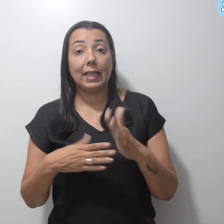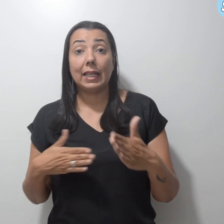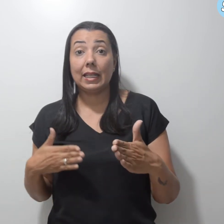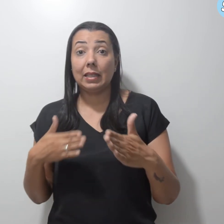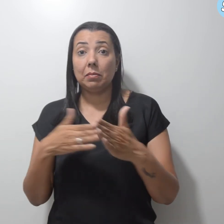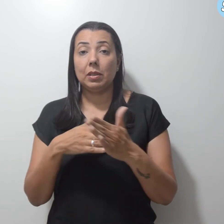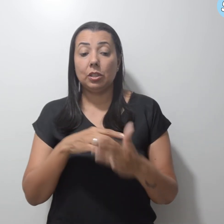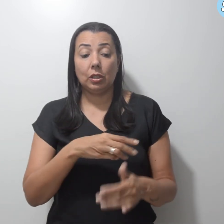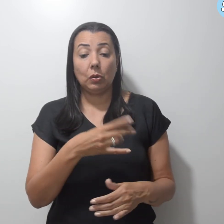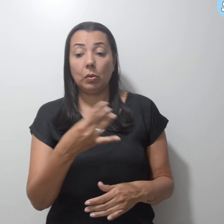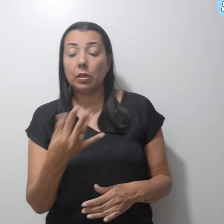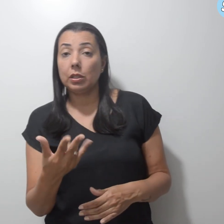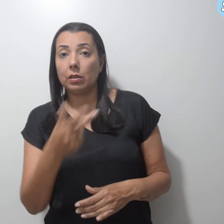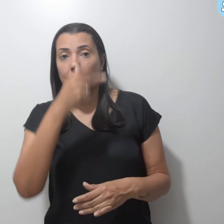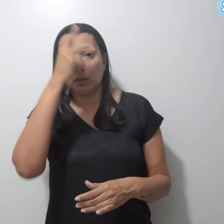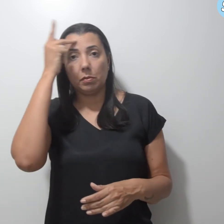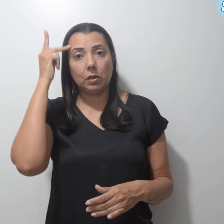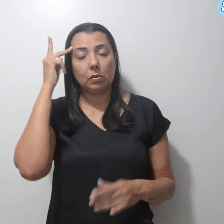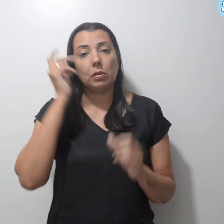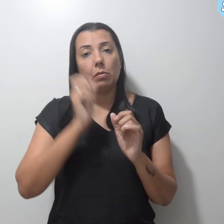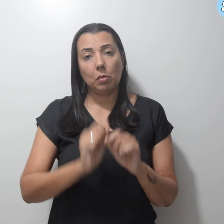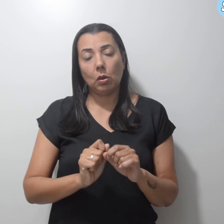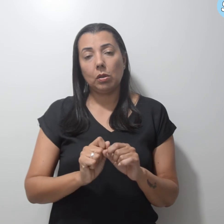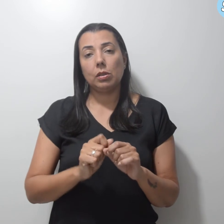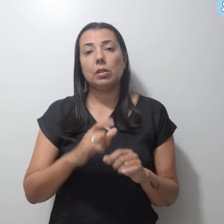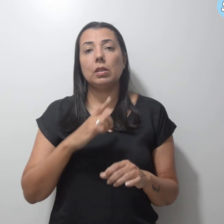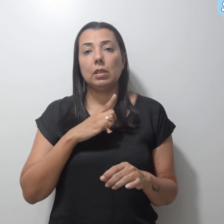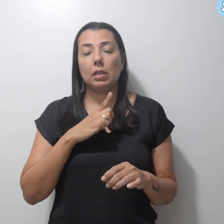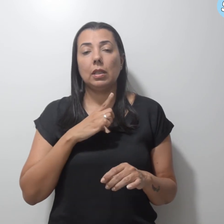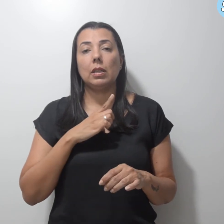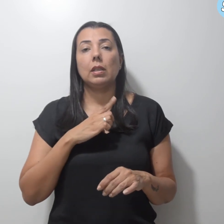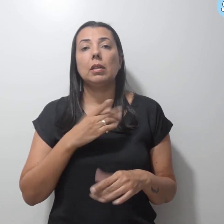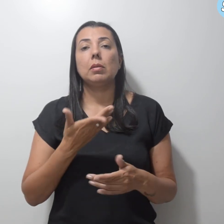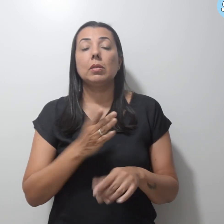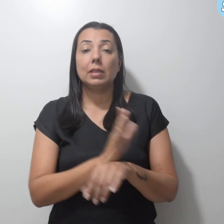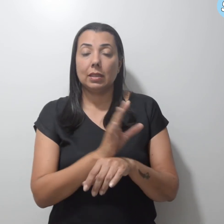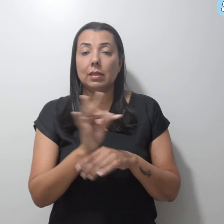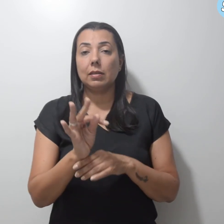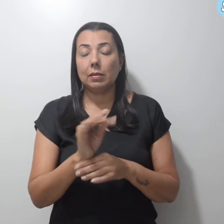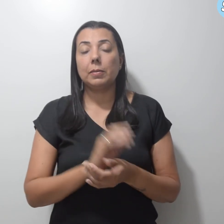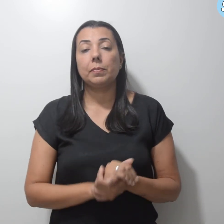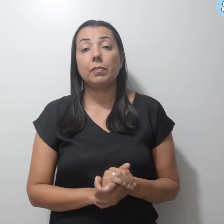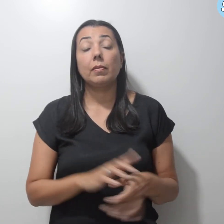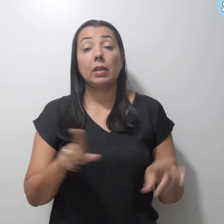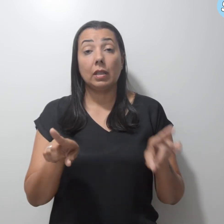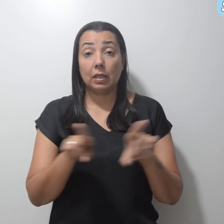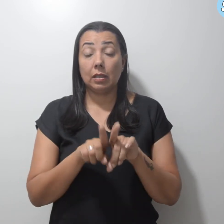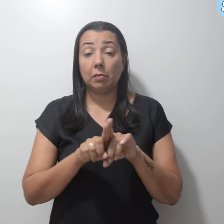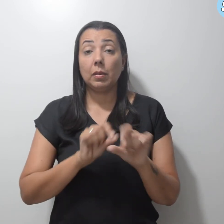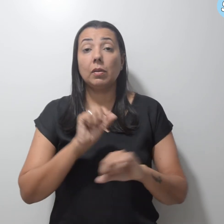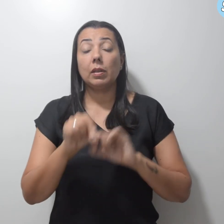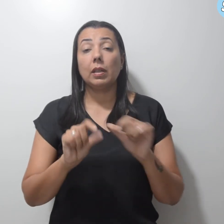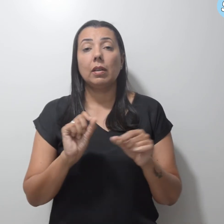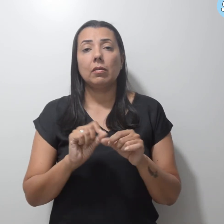quantidade de pessoas que podem ocupar cargos temporários e também é feito um processo